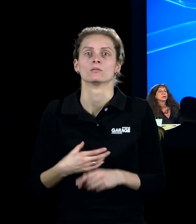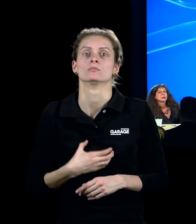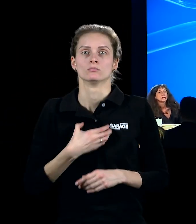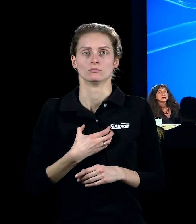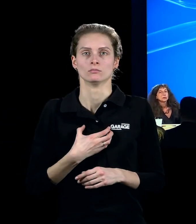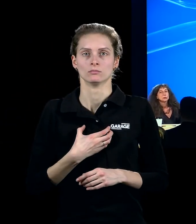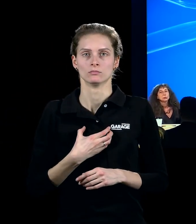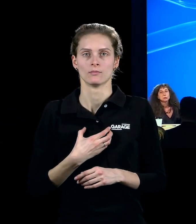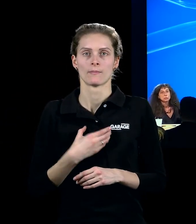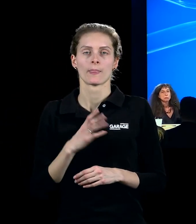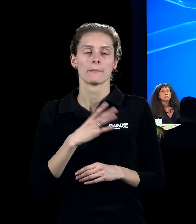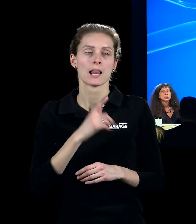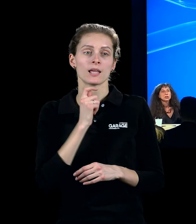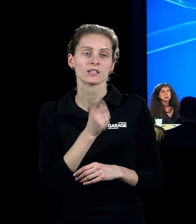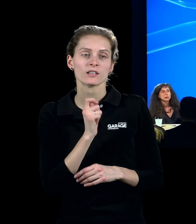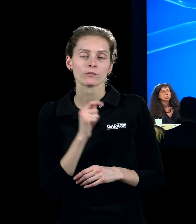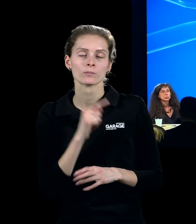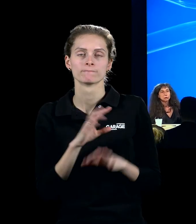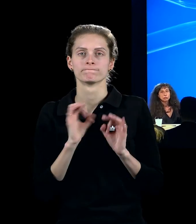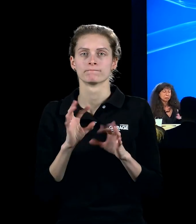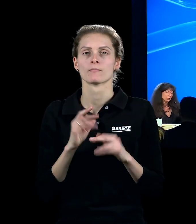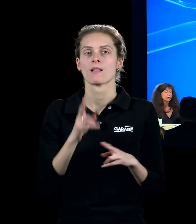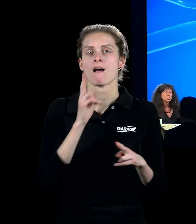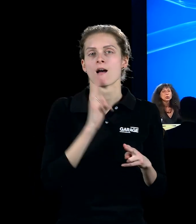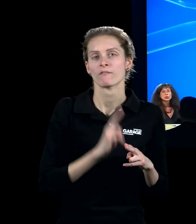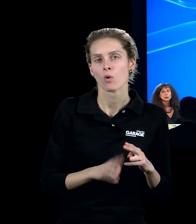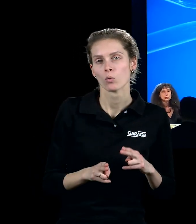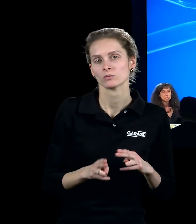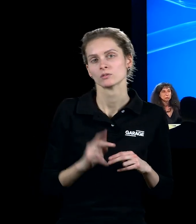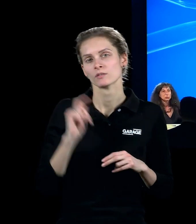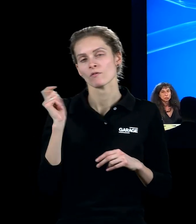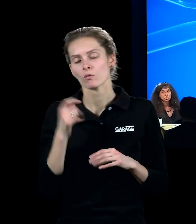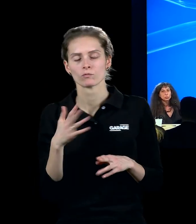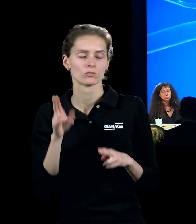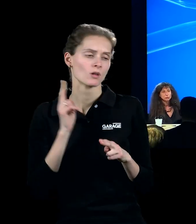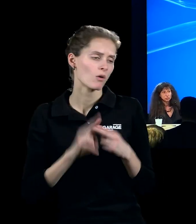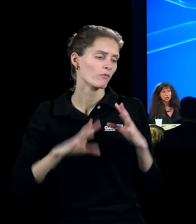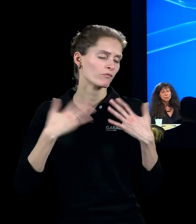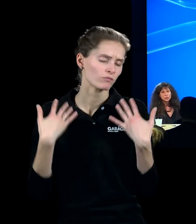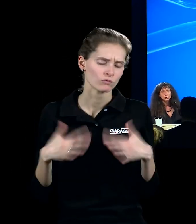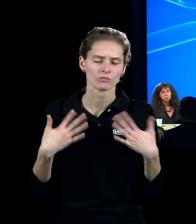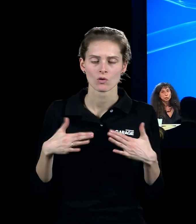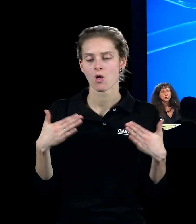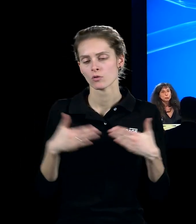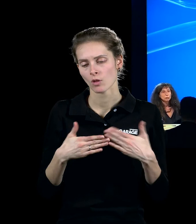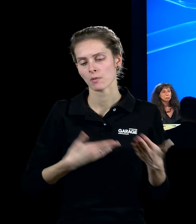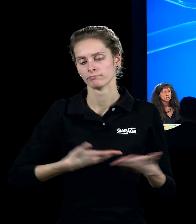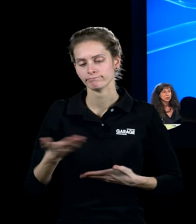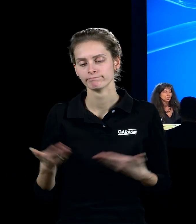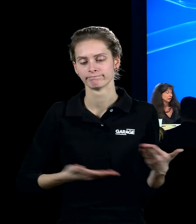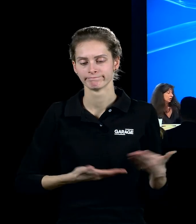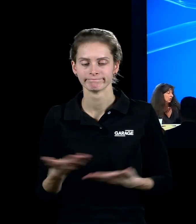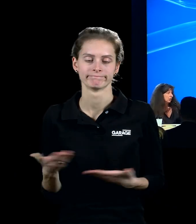прекрасно совершенно рассказывает историю, что в конце войны он уже, все закончилось, он уже идет домой, идет пешком,